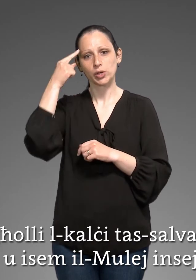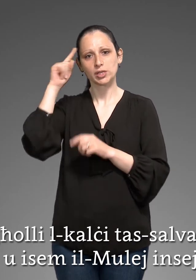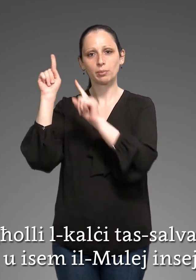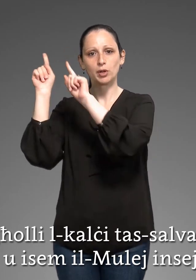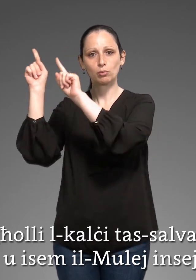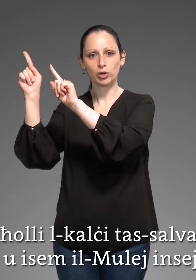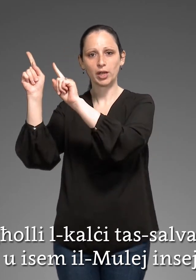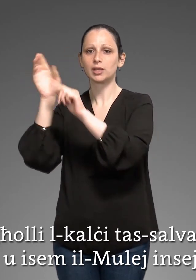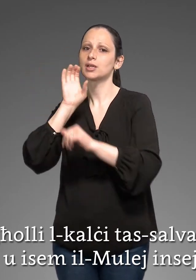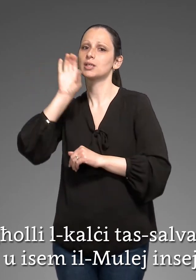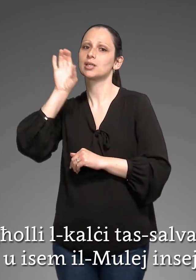-mulej in sejjaħ